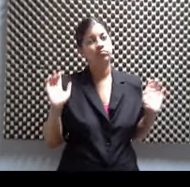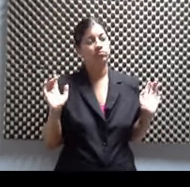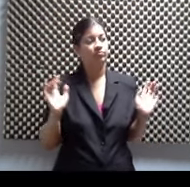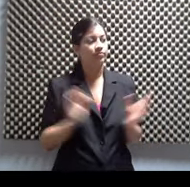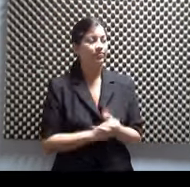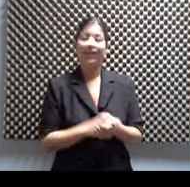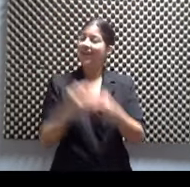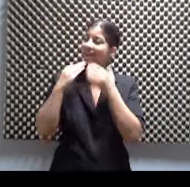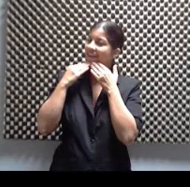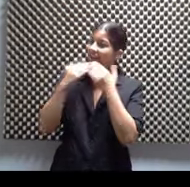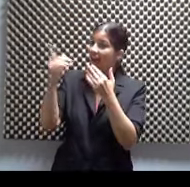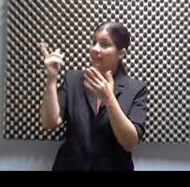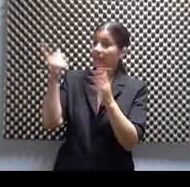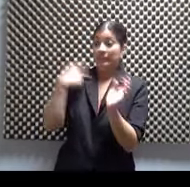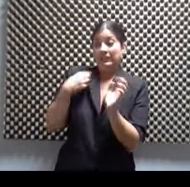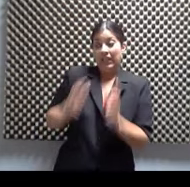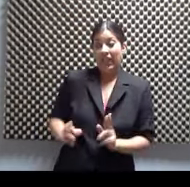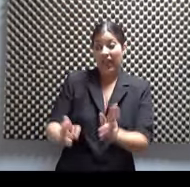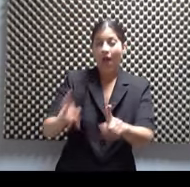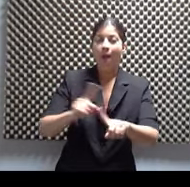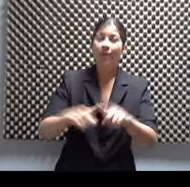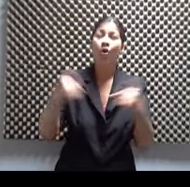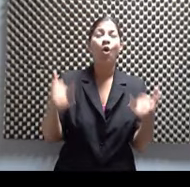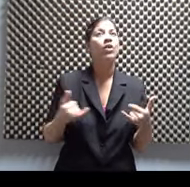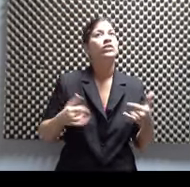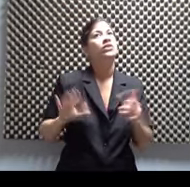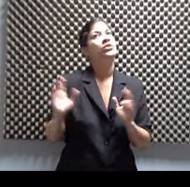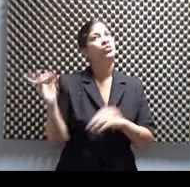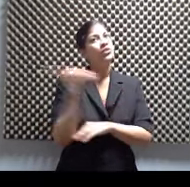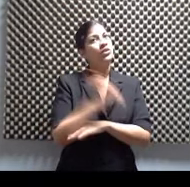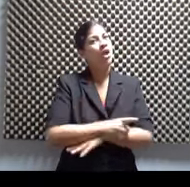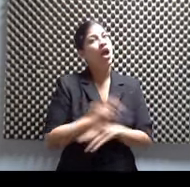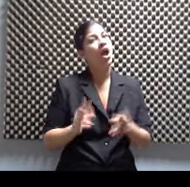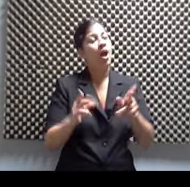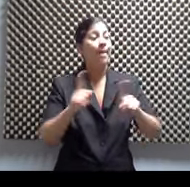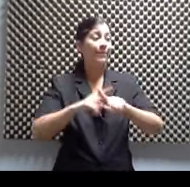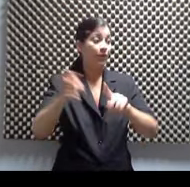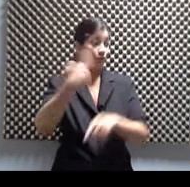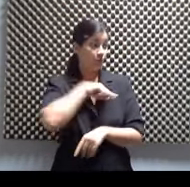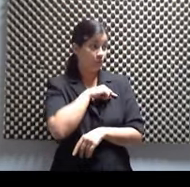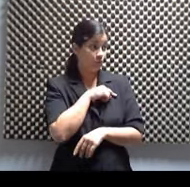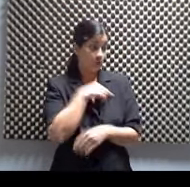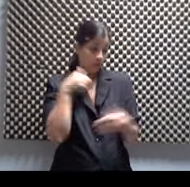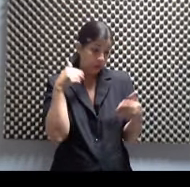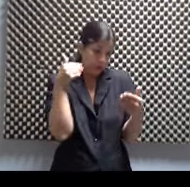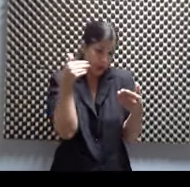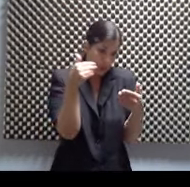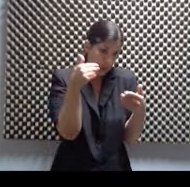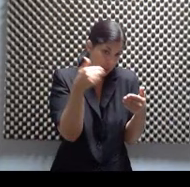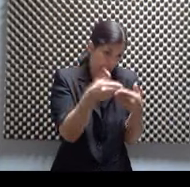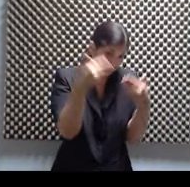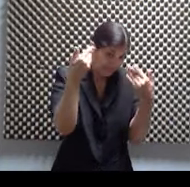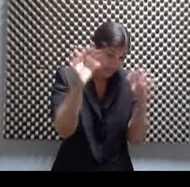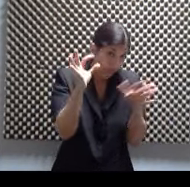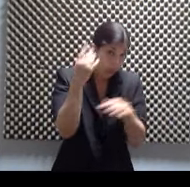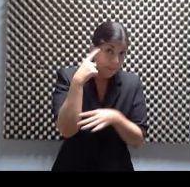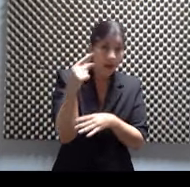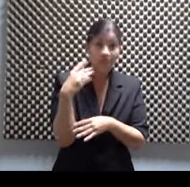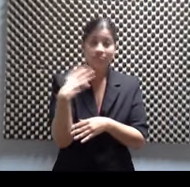como que así, como dije, a la carrera, pero bueno, este día fue como medio a la carrera. Pero nosotros ya estamos, mira, ahí en el borde para irnos. Nosotros nos